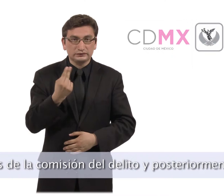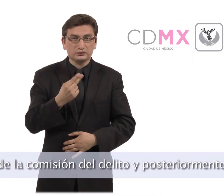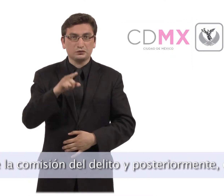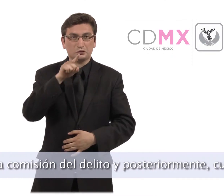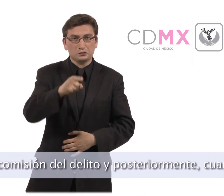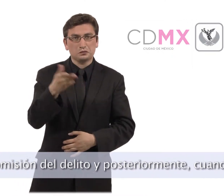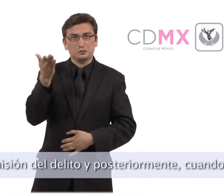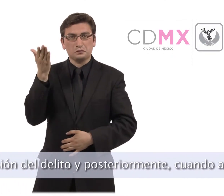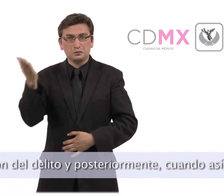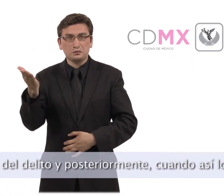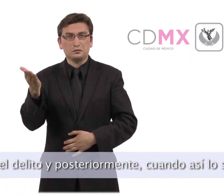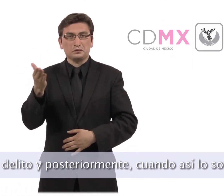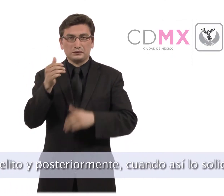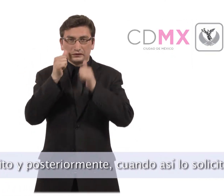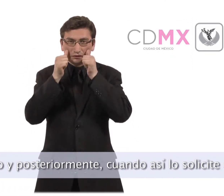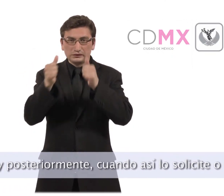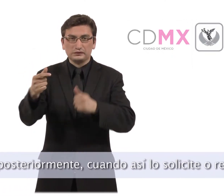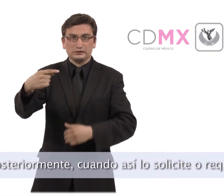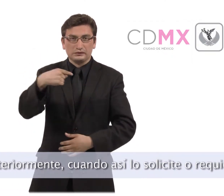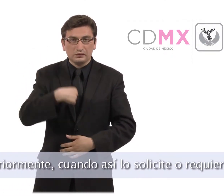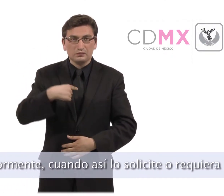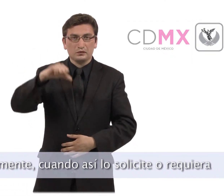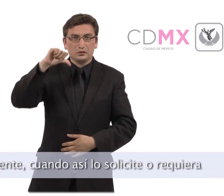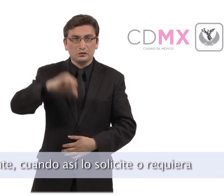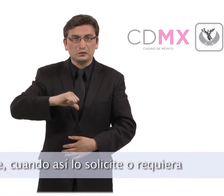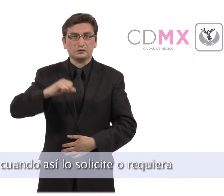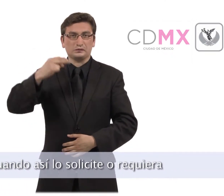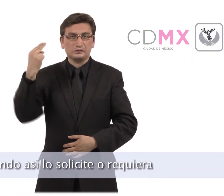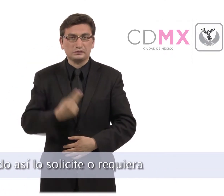posteriormente, cuando así lo solicite y o requiera.